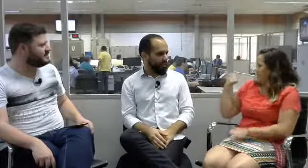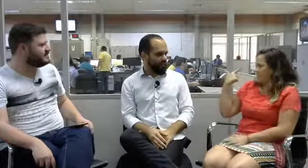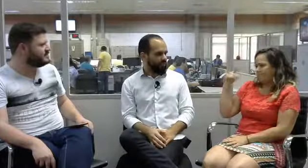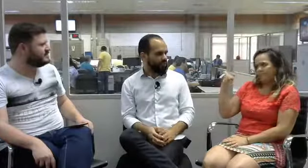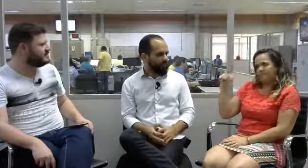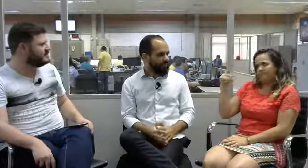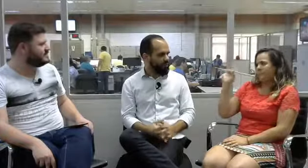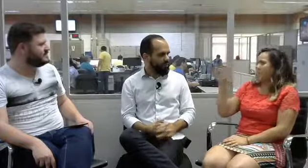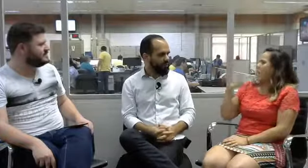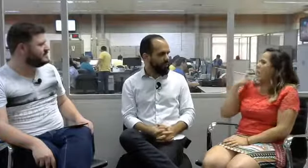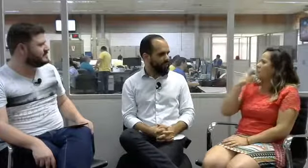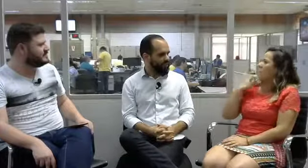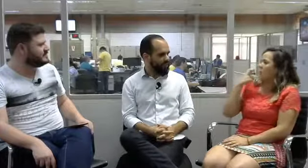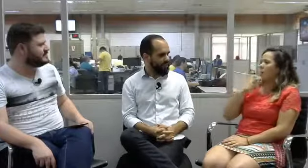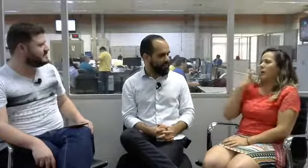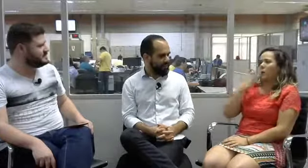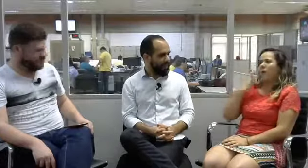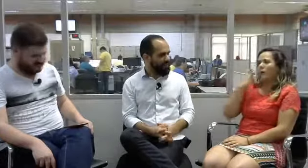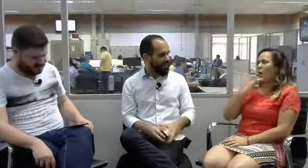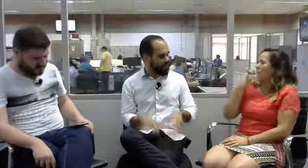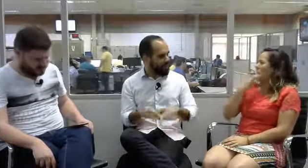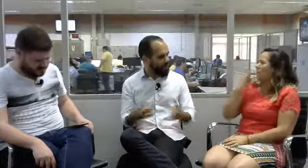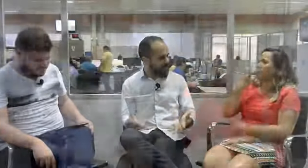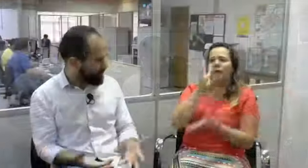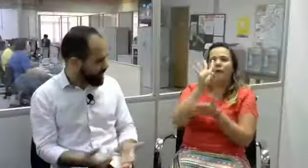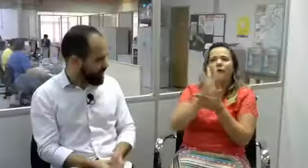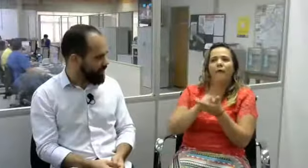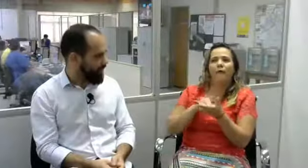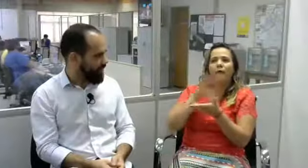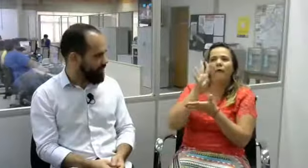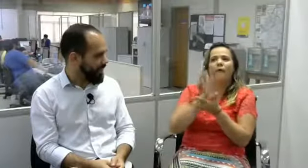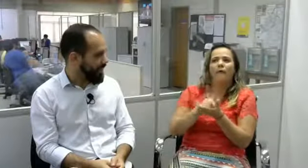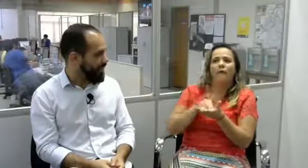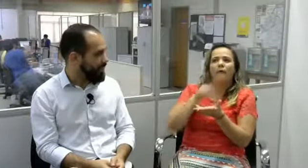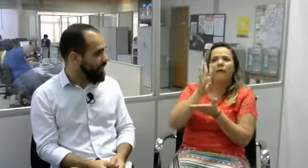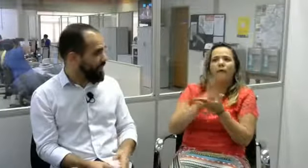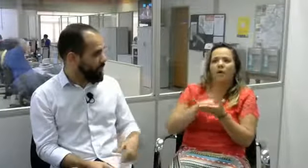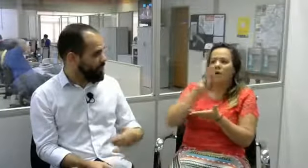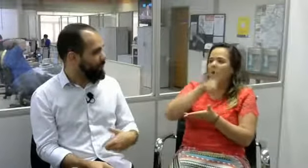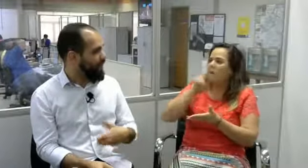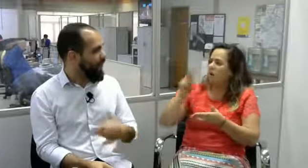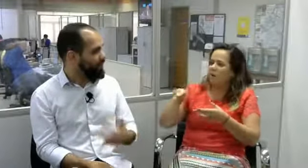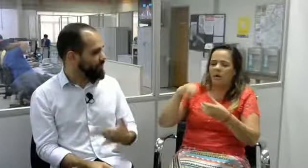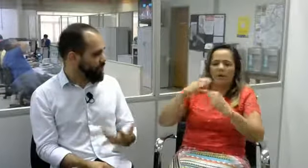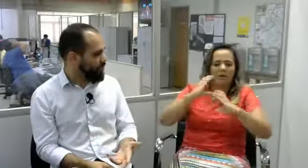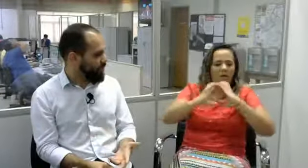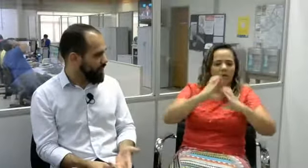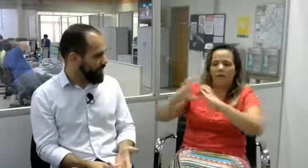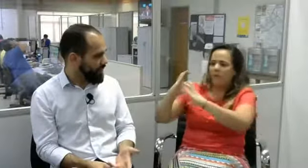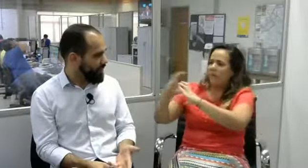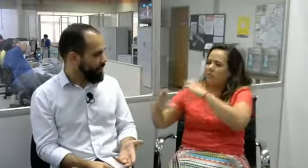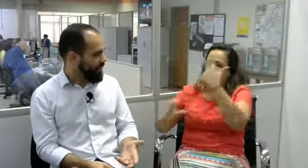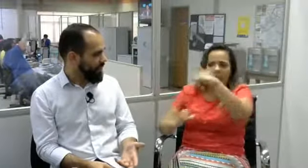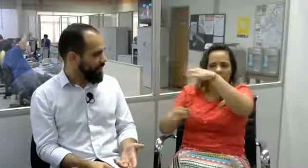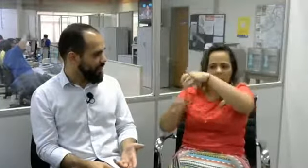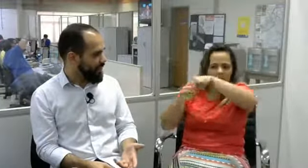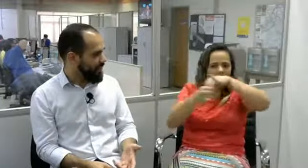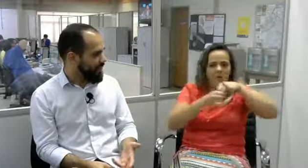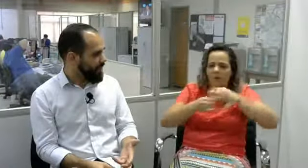Não, não tínhamos a língua de sinais, era só a oralização que era trabalhado. E nós copiávamos as coisas e os